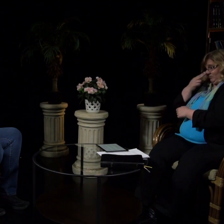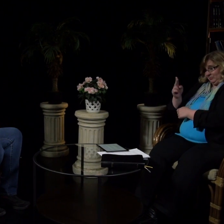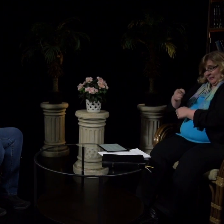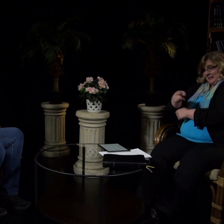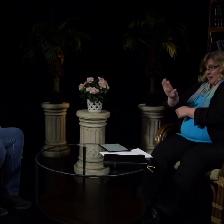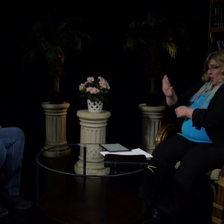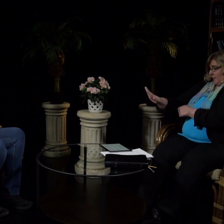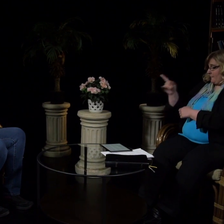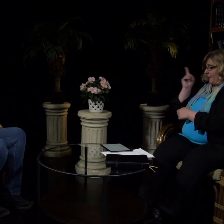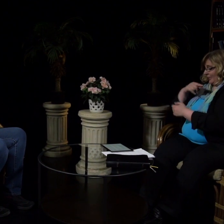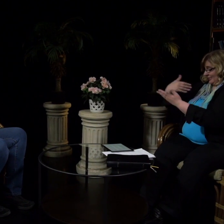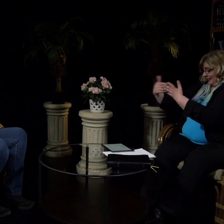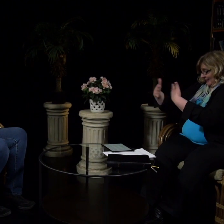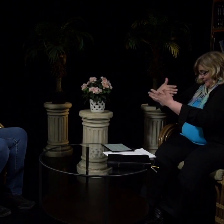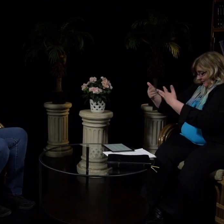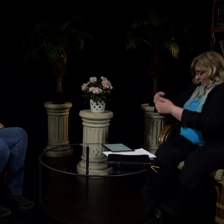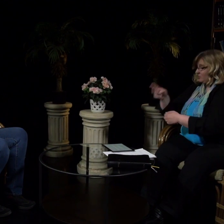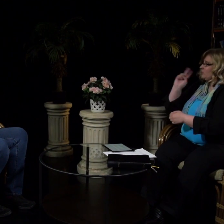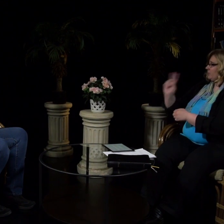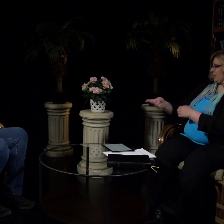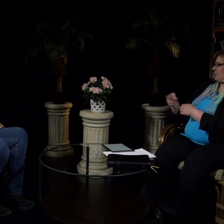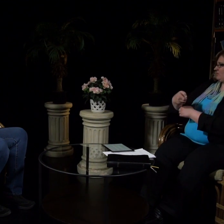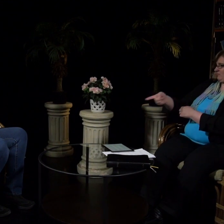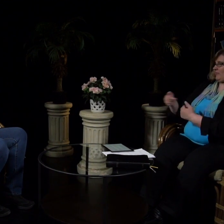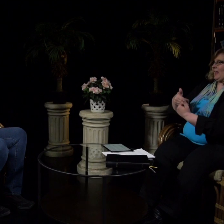teidän pahat tekonne erottavat teidät Jumalastanne.